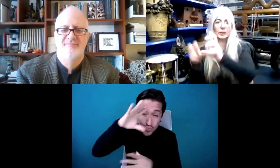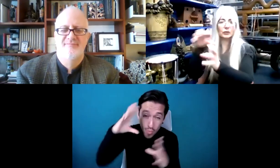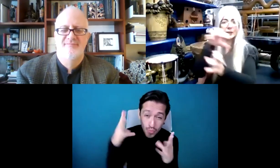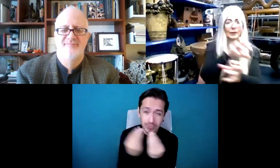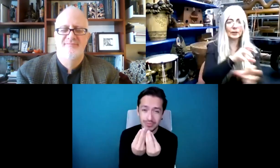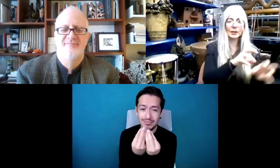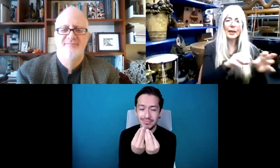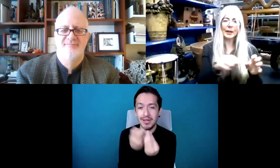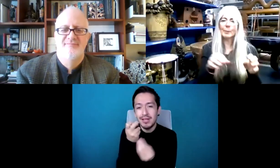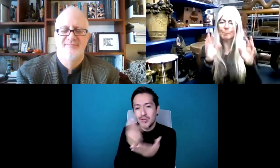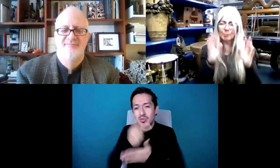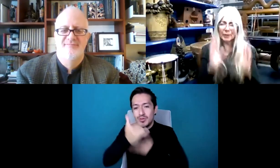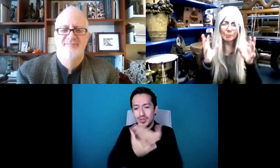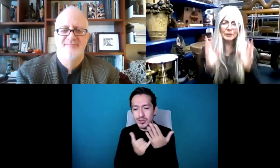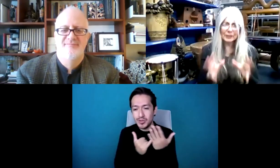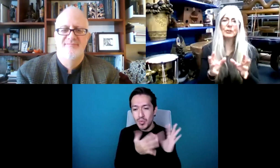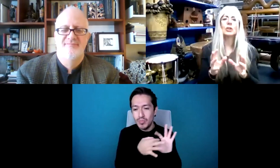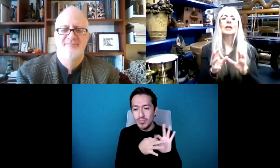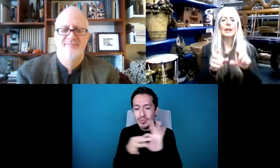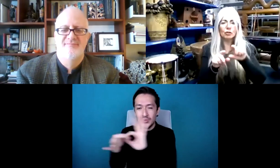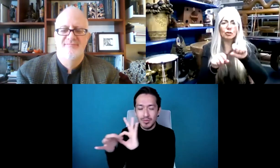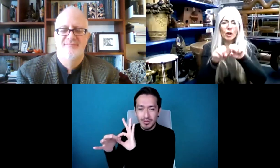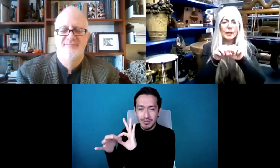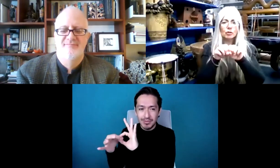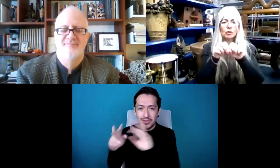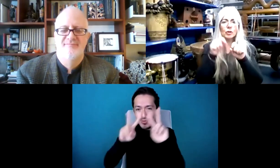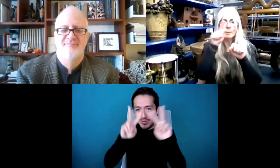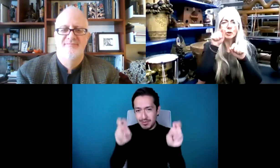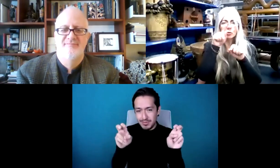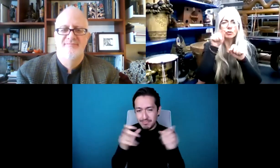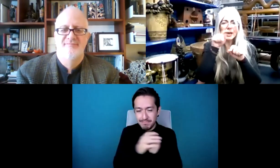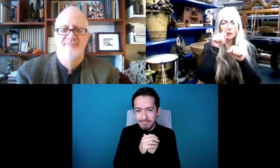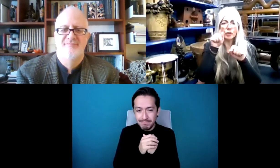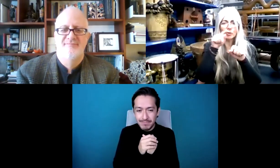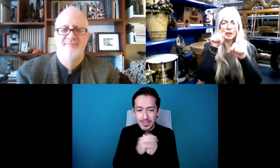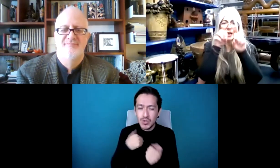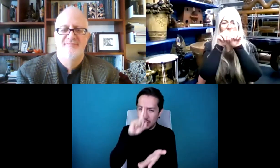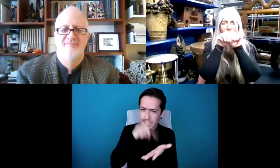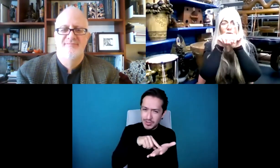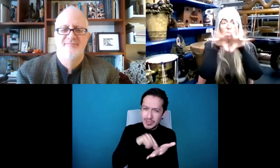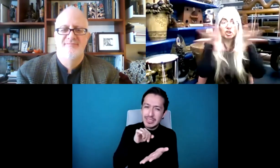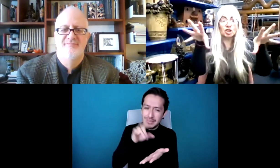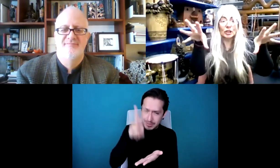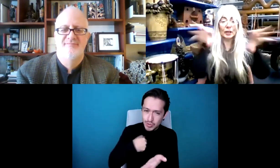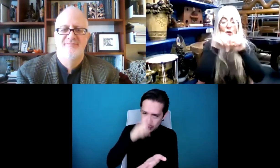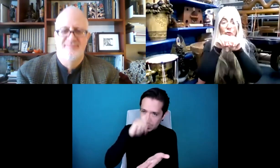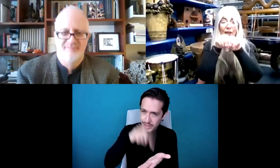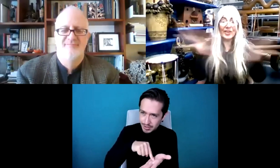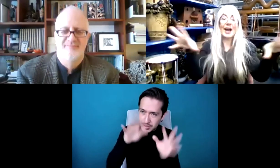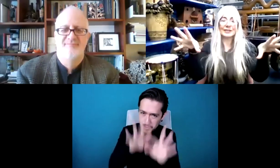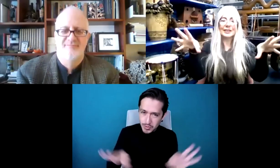proyecto vinculaba estos temas y yo creo, sí creo, importa